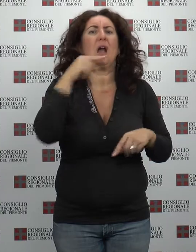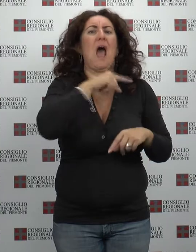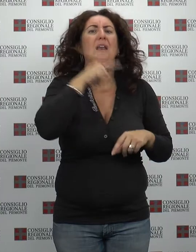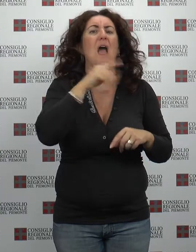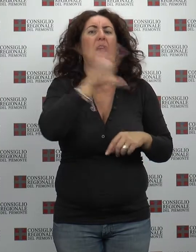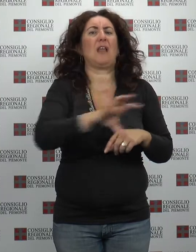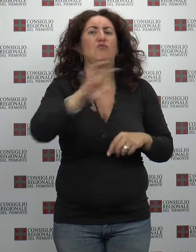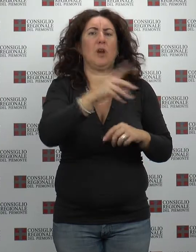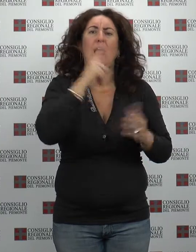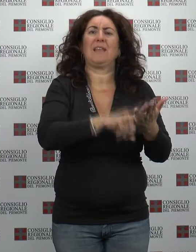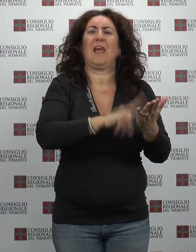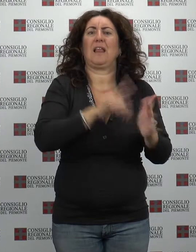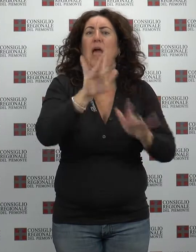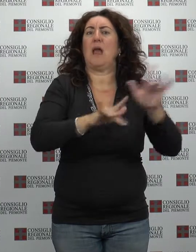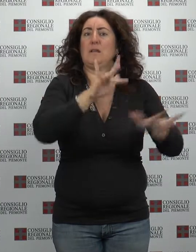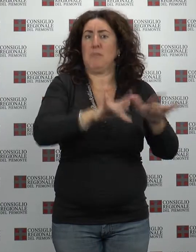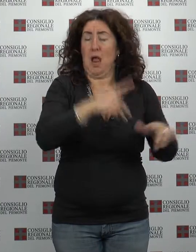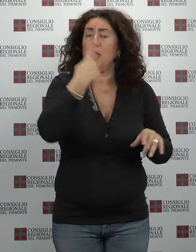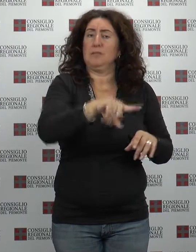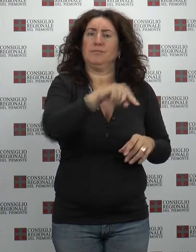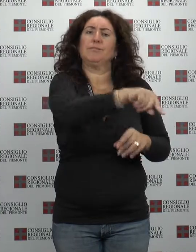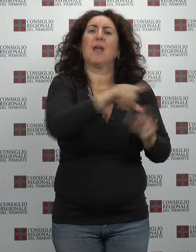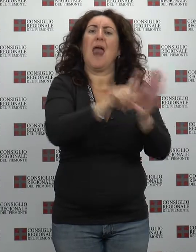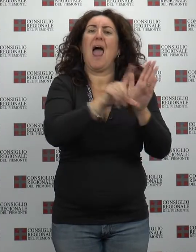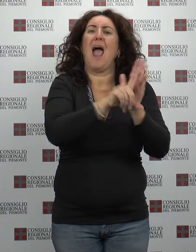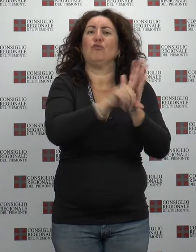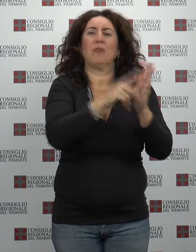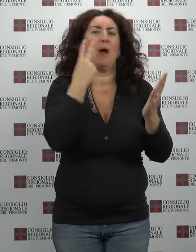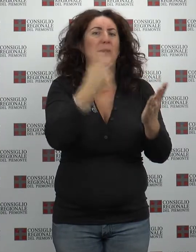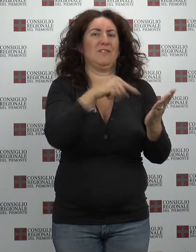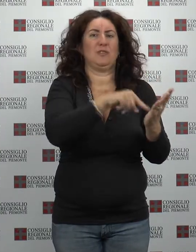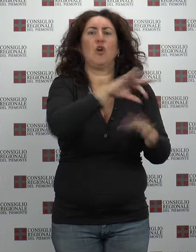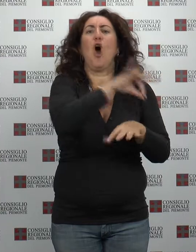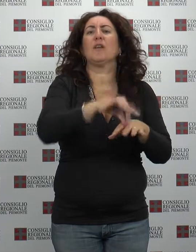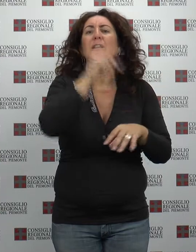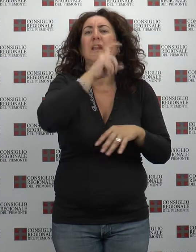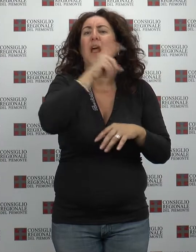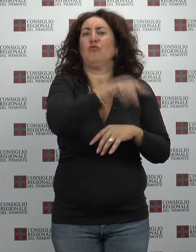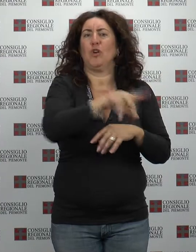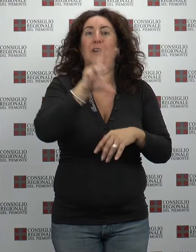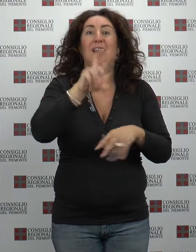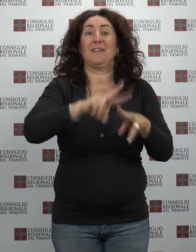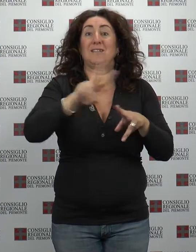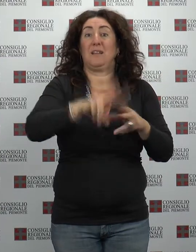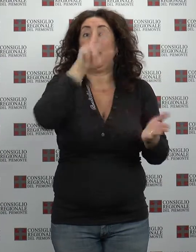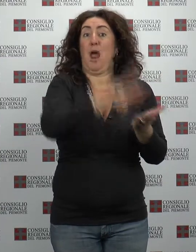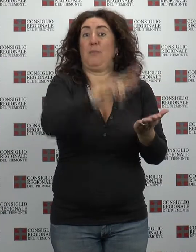diritti degli animali e quanto prevedono rispettivamente la legge e l'ordine del giorno, approvate il 30 settembre dal Consiglio regionale.